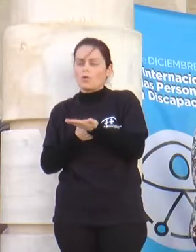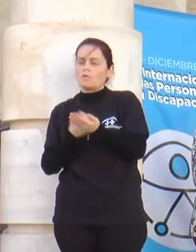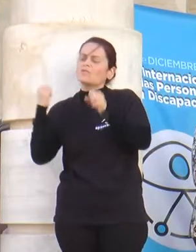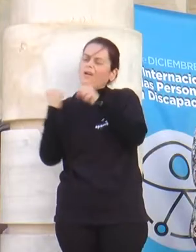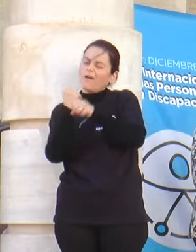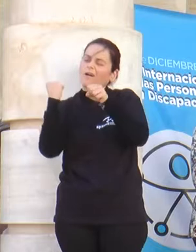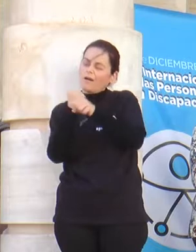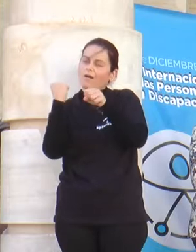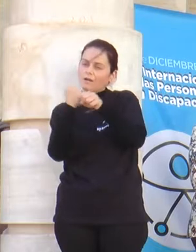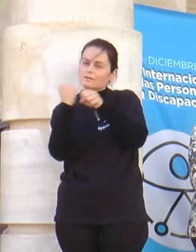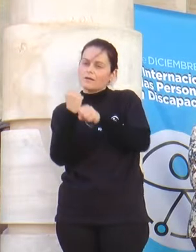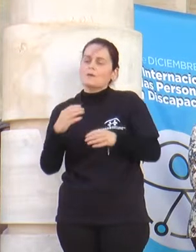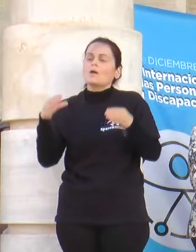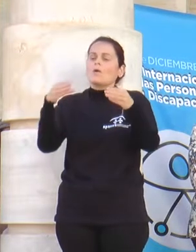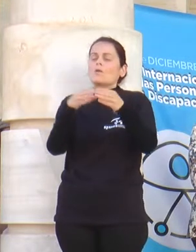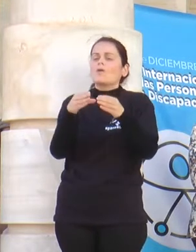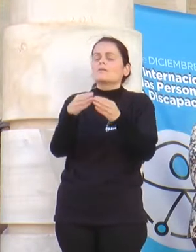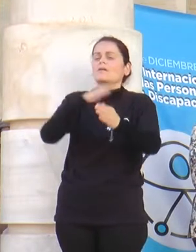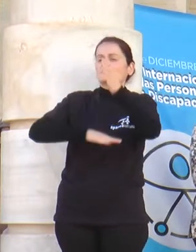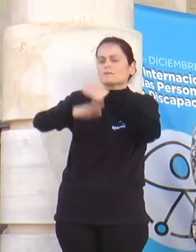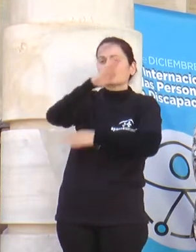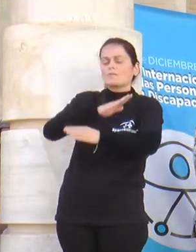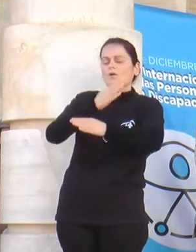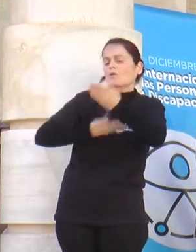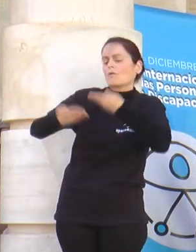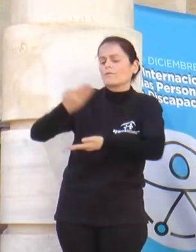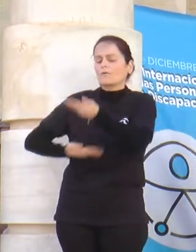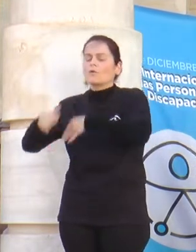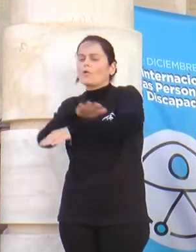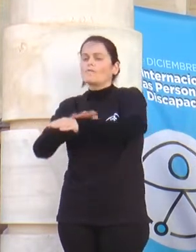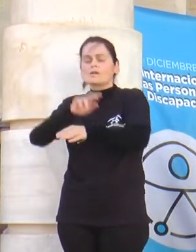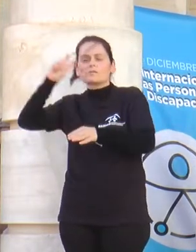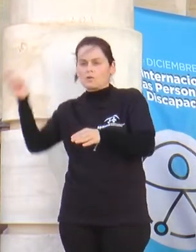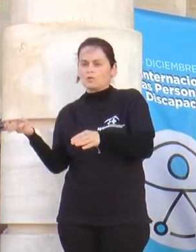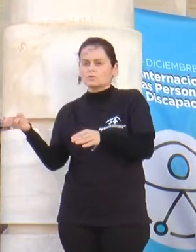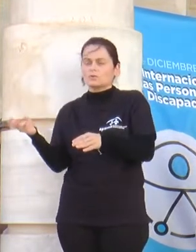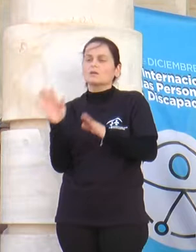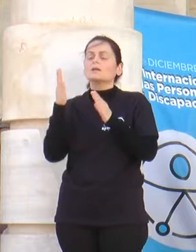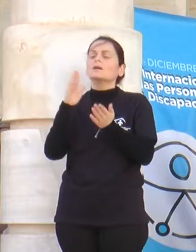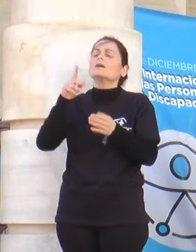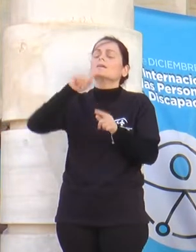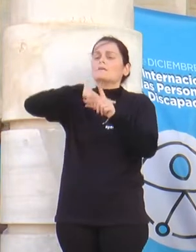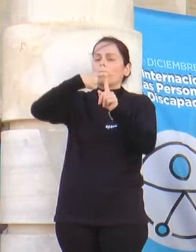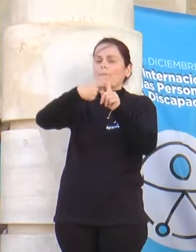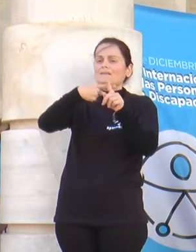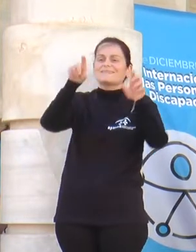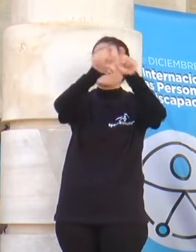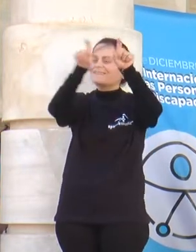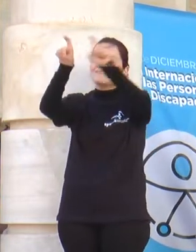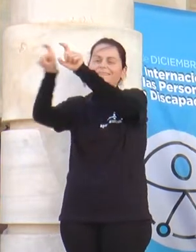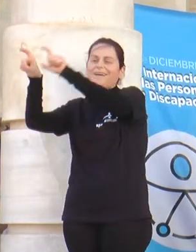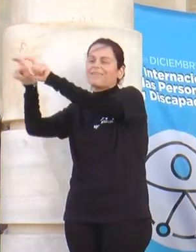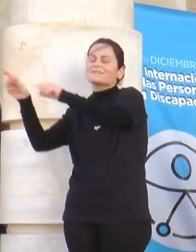hemos trabajado en la unidad de discapacidad en colaboración con el resto de áreas de gobierno y de la mano, por supuesto, de todas las entidades que